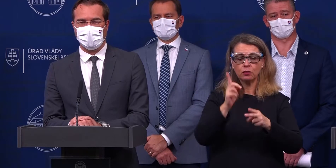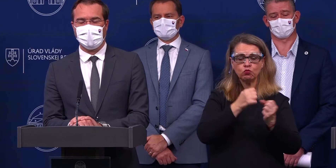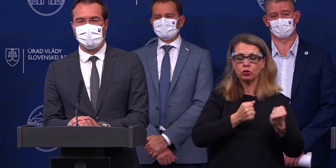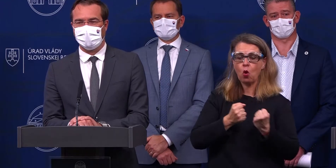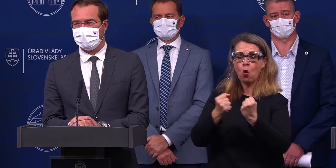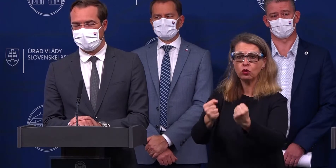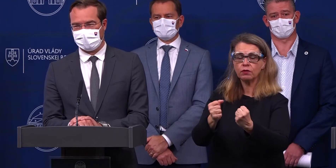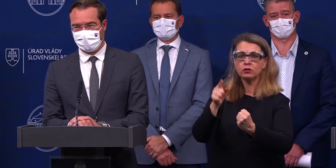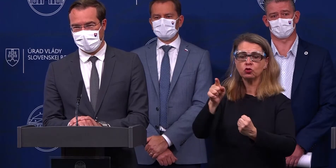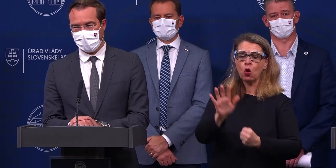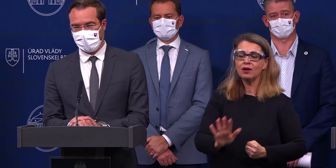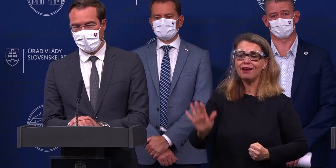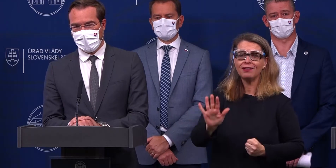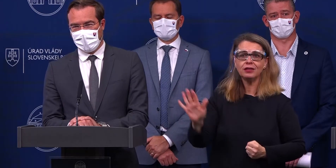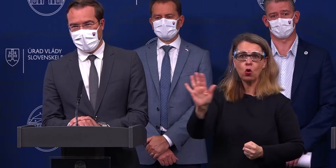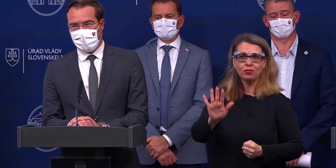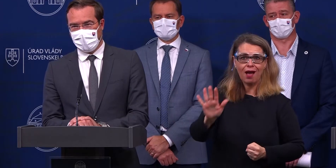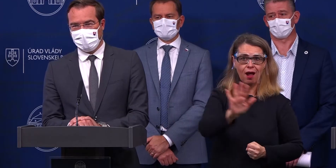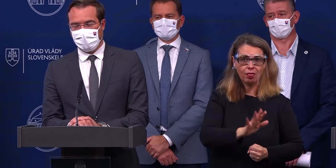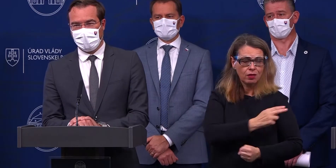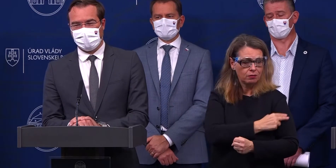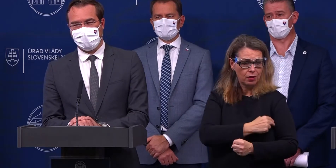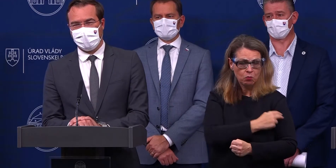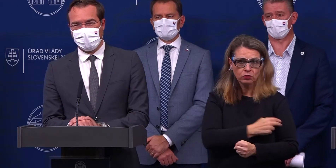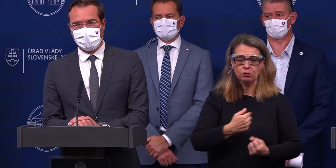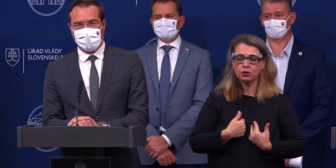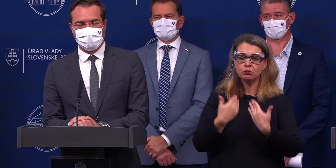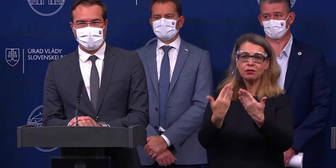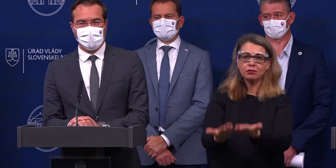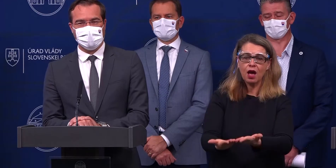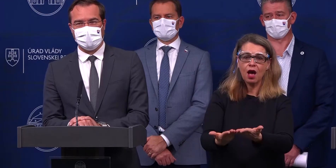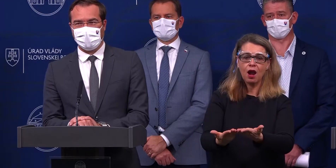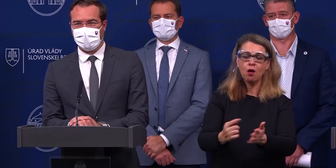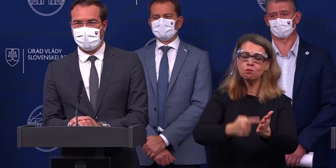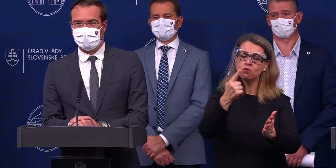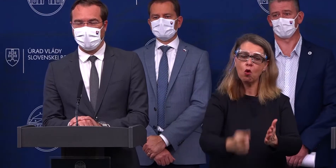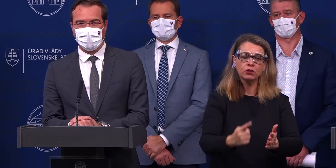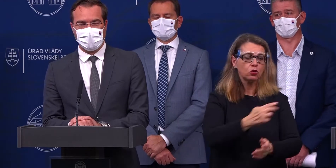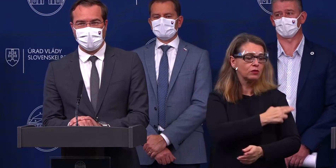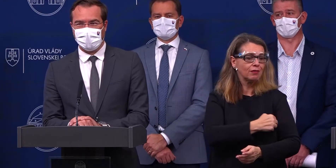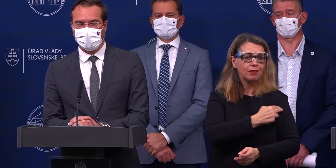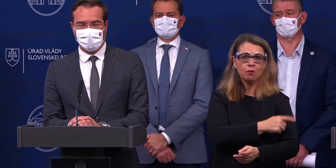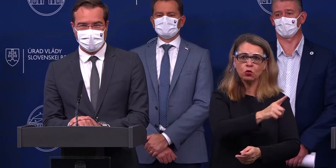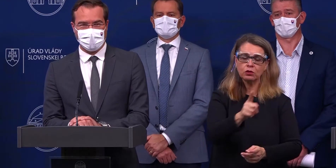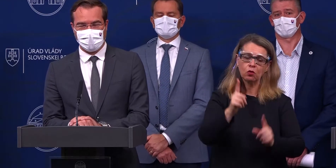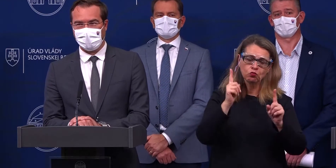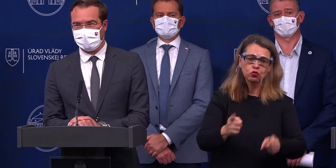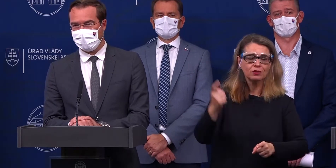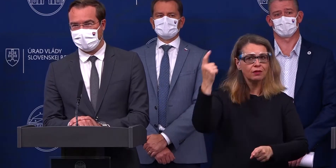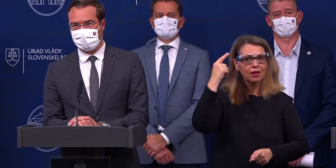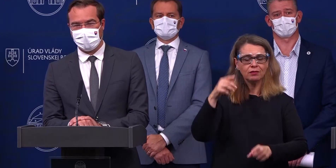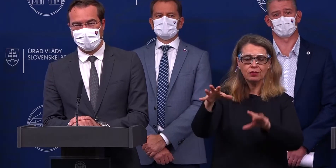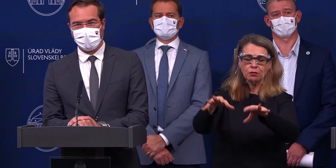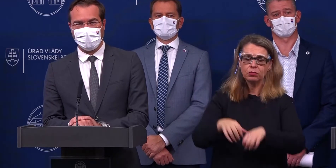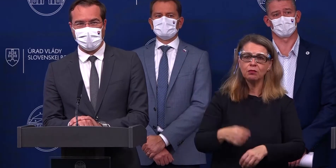do regionálnych nemocníc, tak sme vydali mobilizáčnú povinnosť pre každú jednu nemocnicu, aby vedela aspoň jedného ventilovaného